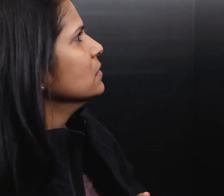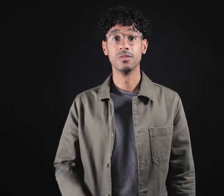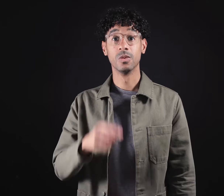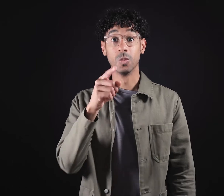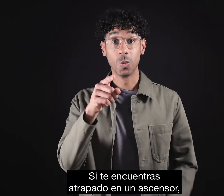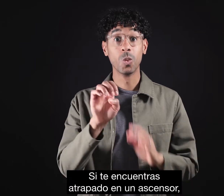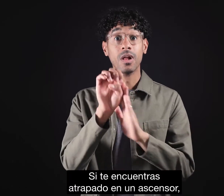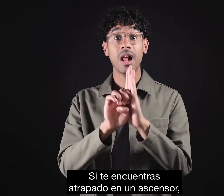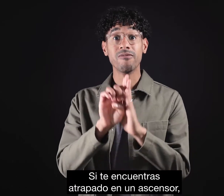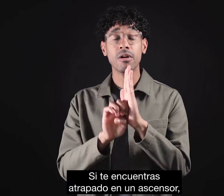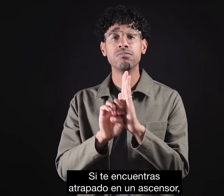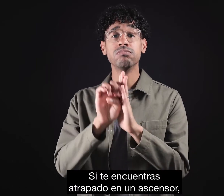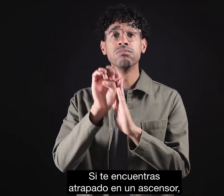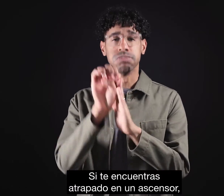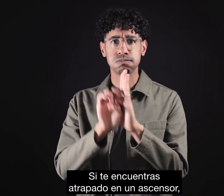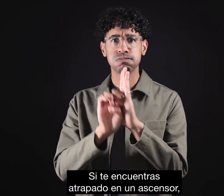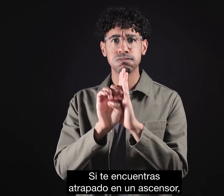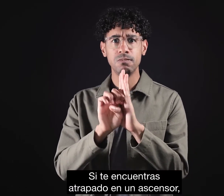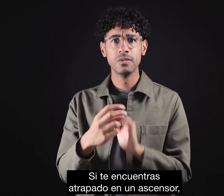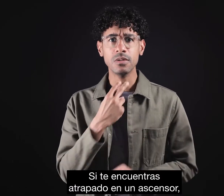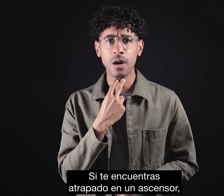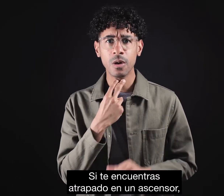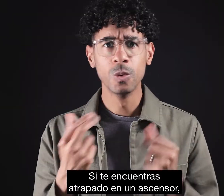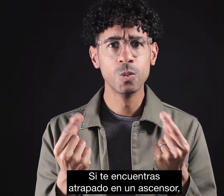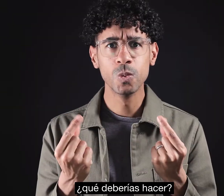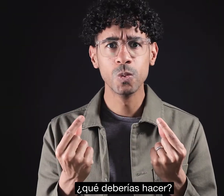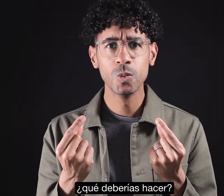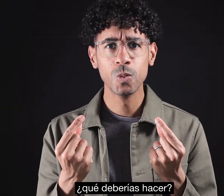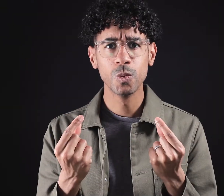Si te encuentras atrapado en un ascensor, ¿qué deberías hacer?